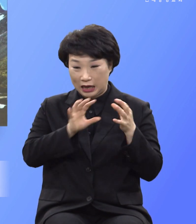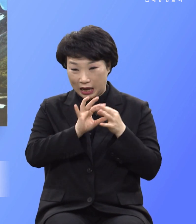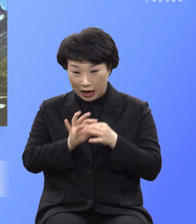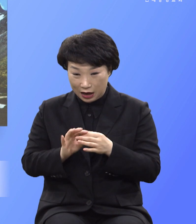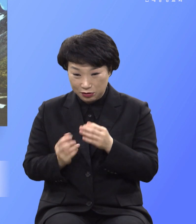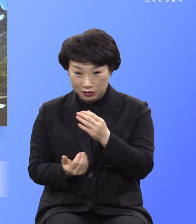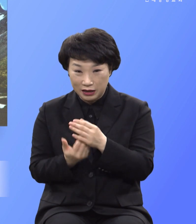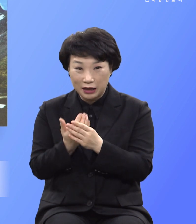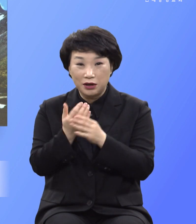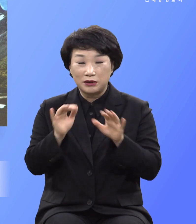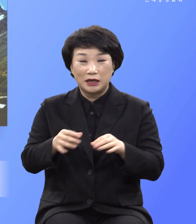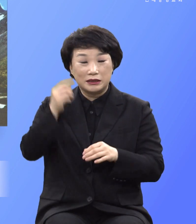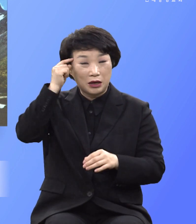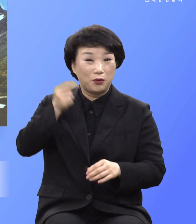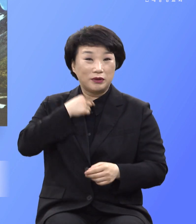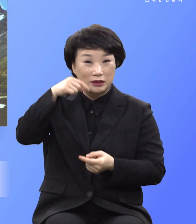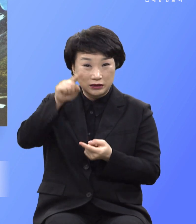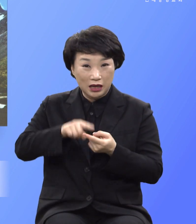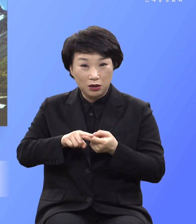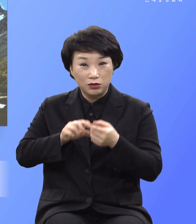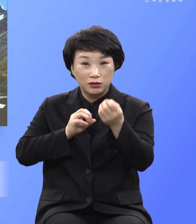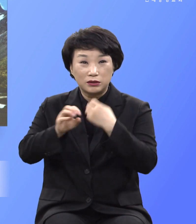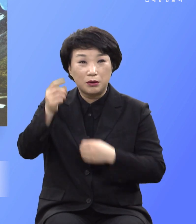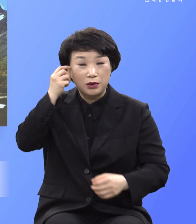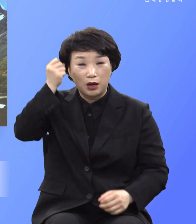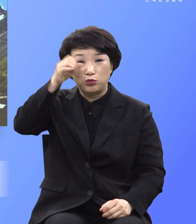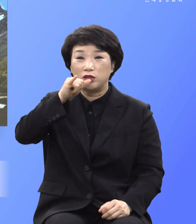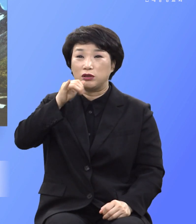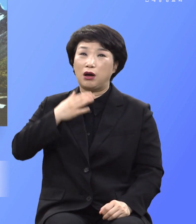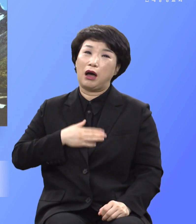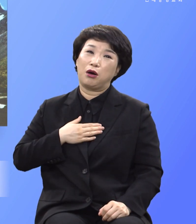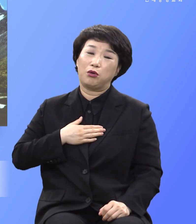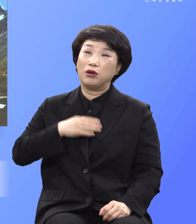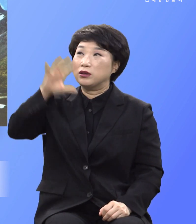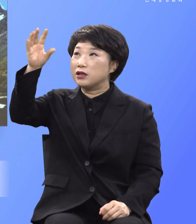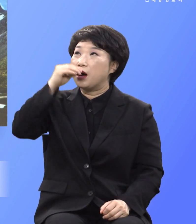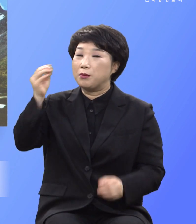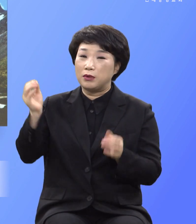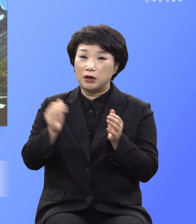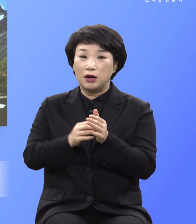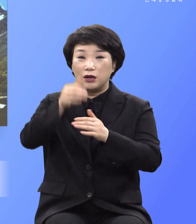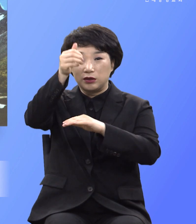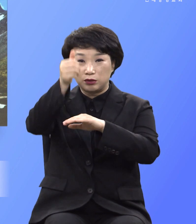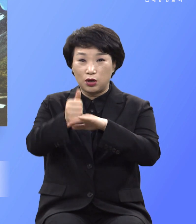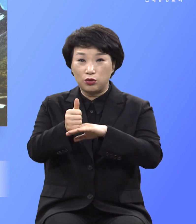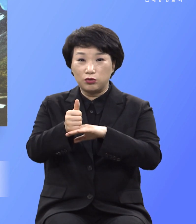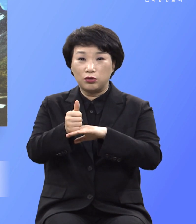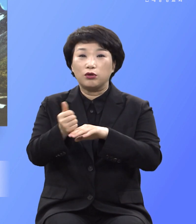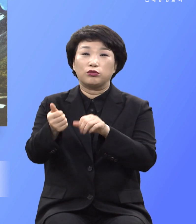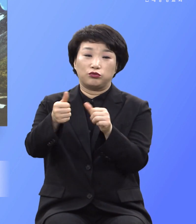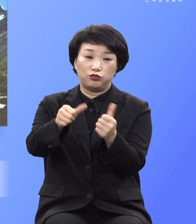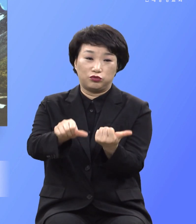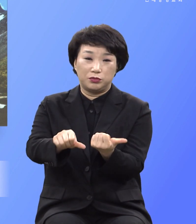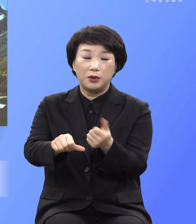생각대로 될 줄로 알고 먹었으나 결국은 죽음이 왔다라고 말할 때